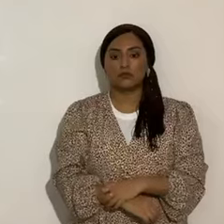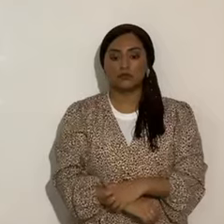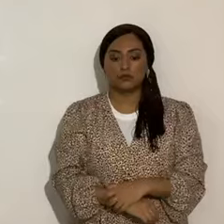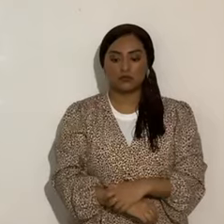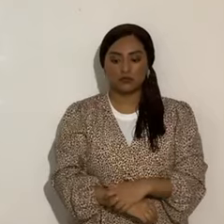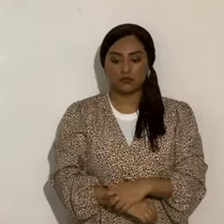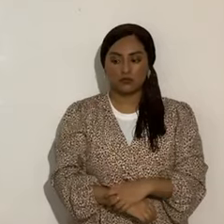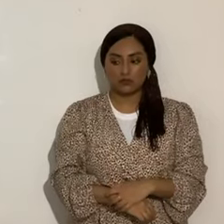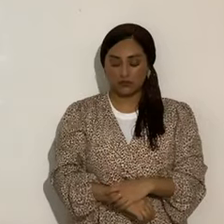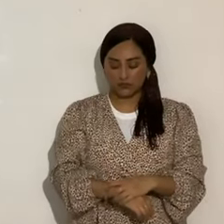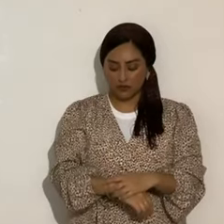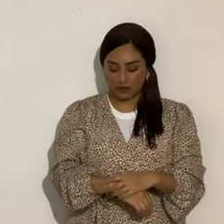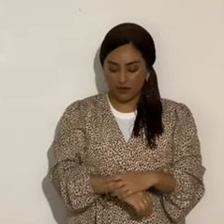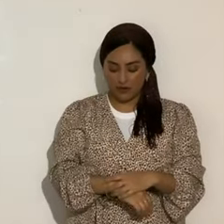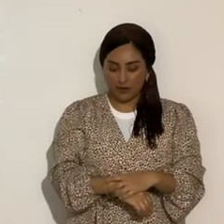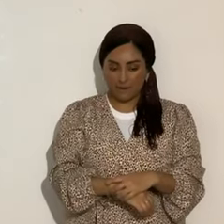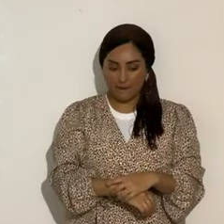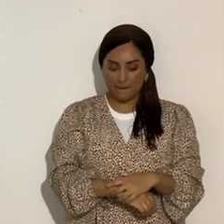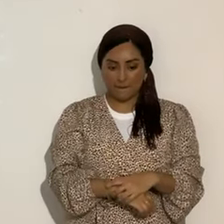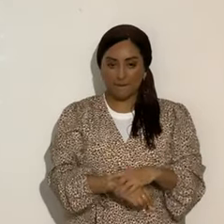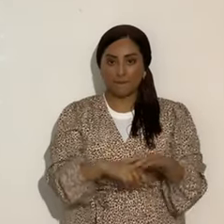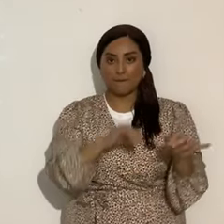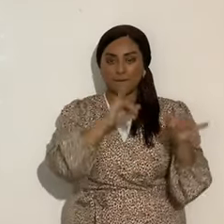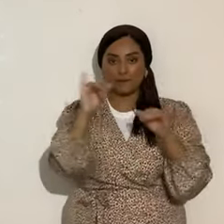y también, los eclipses que ministré.